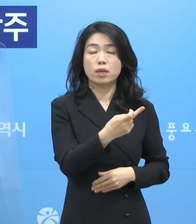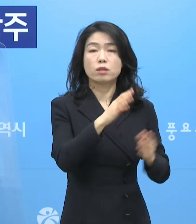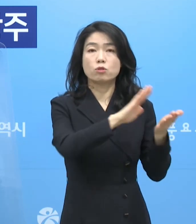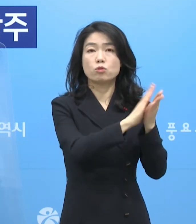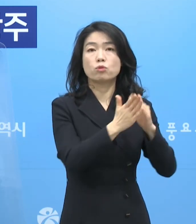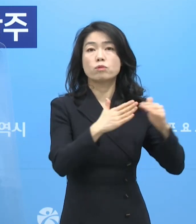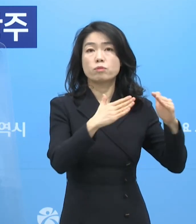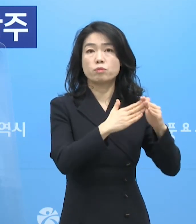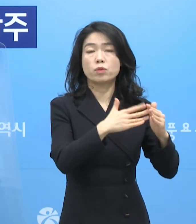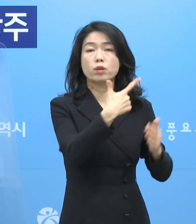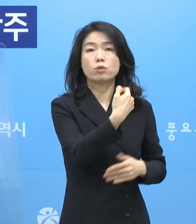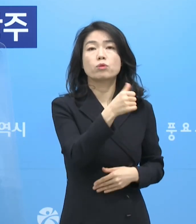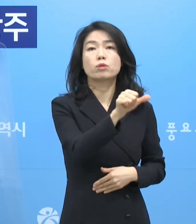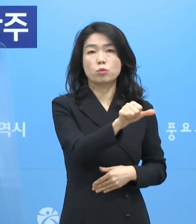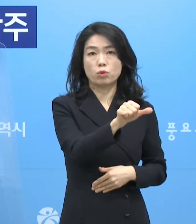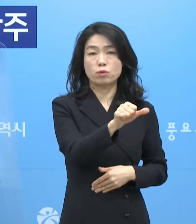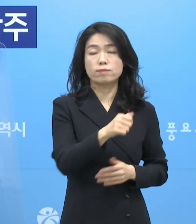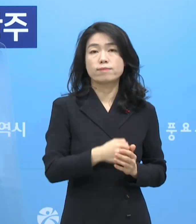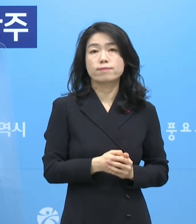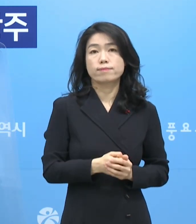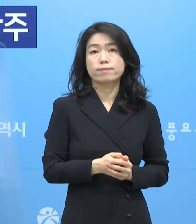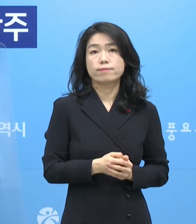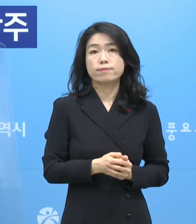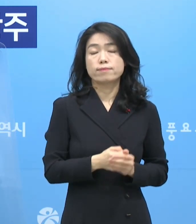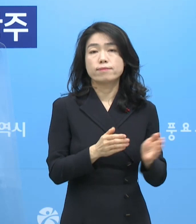유치원 관련 65명 등입니다.